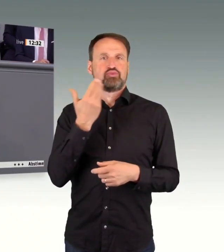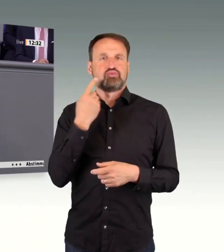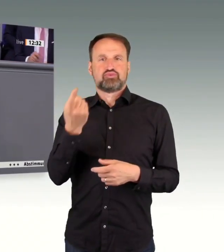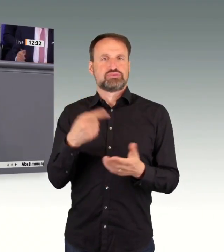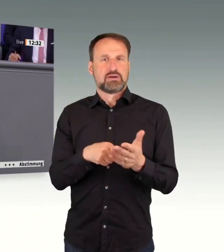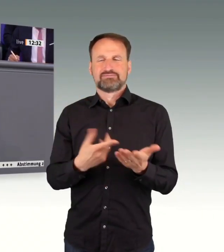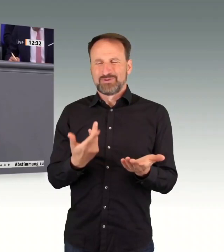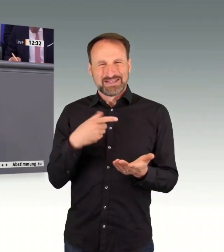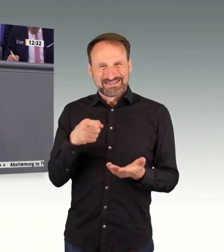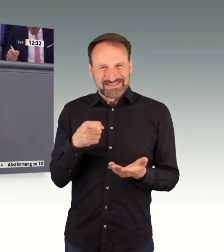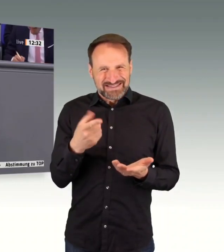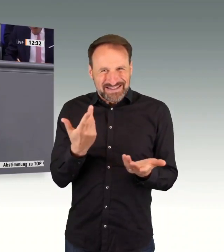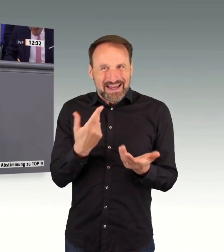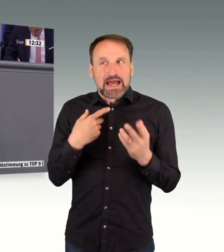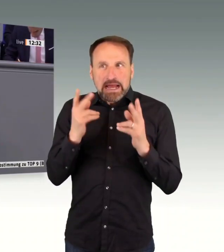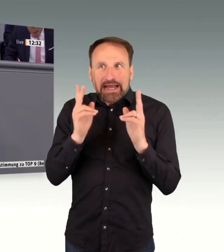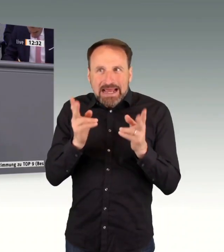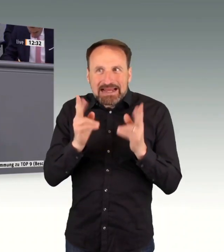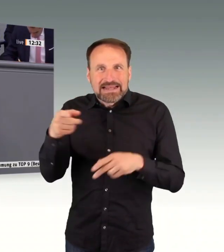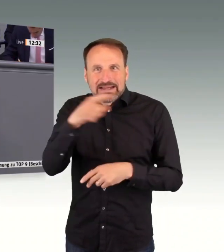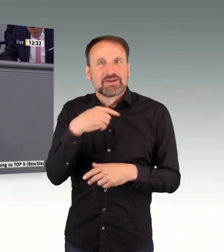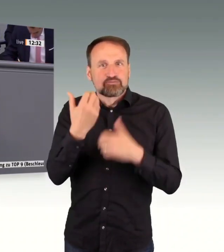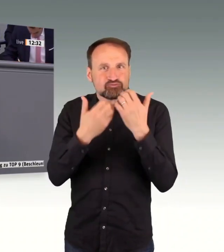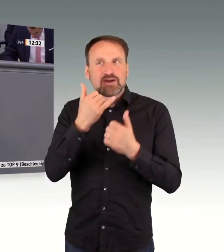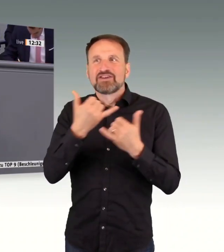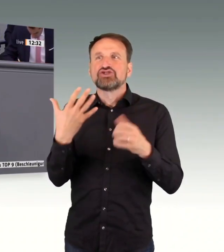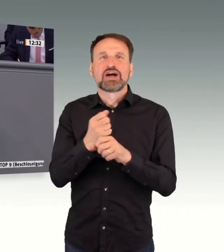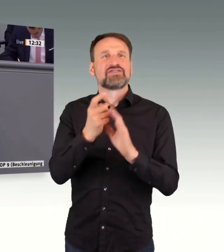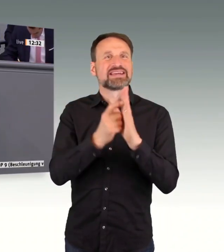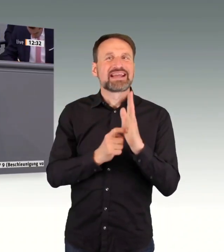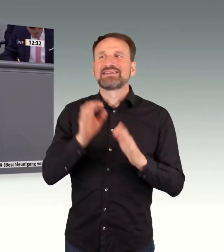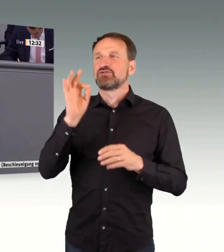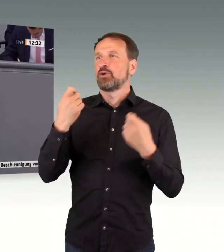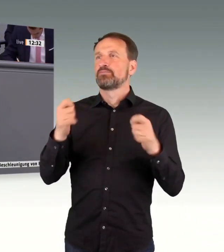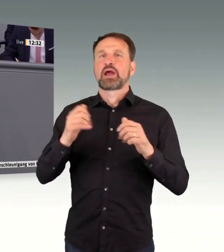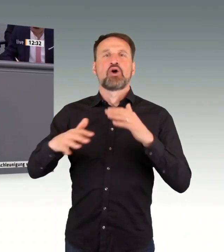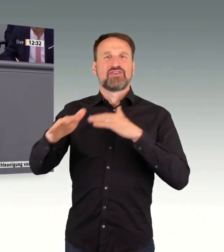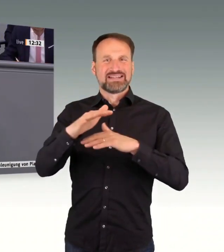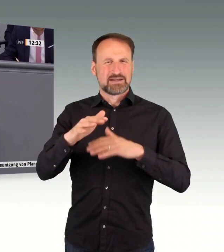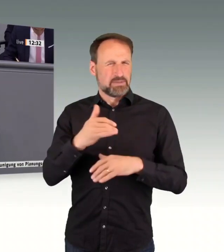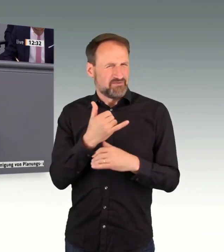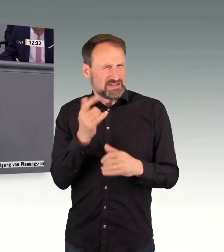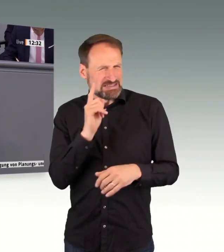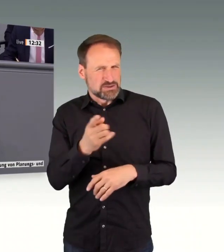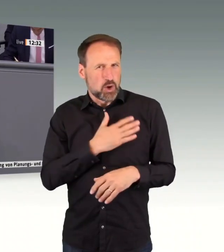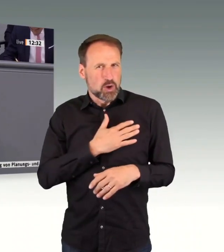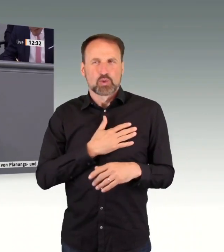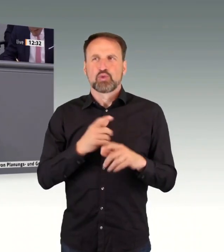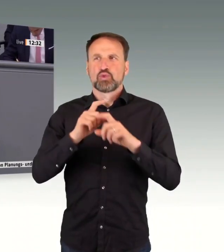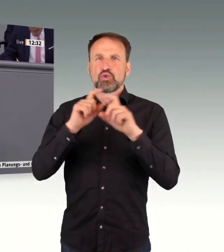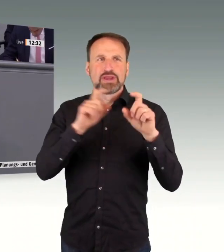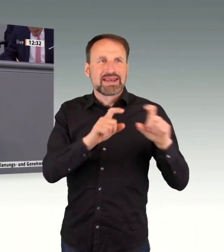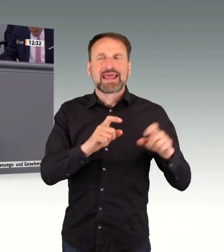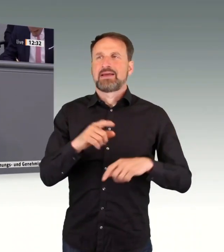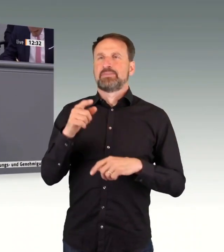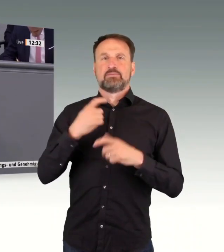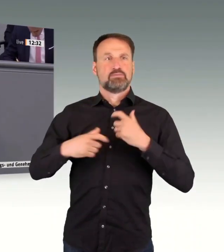im Bauwesen sprechen. Ich stelle mir nur die Frage, wie Unternehmen, wie Bürgerinnen und Bürger und wie unsere Verwaltung mit einem immer größeren